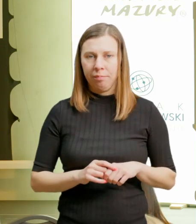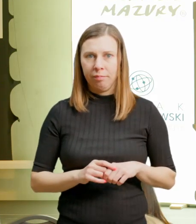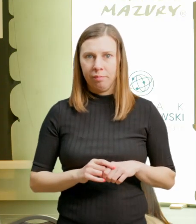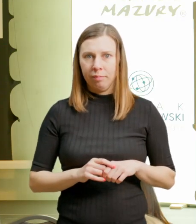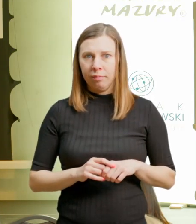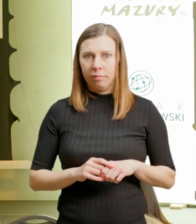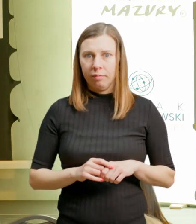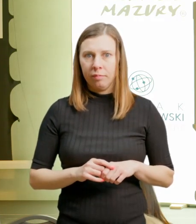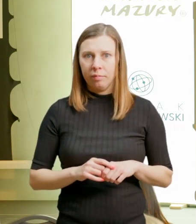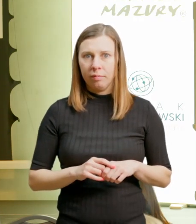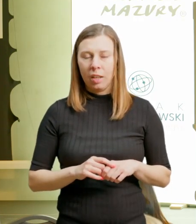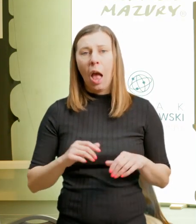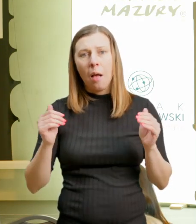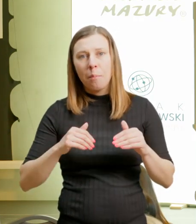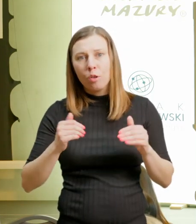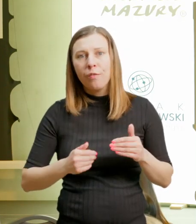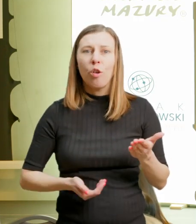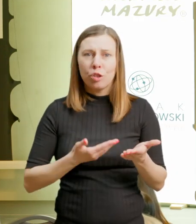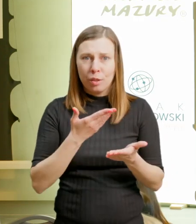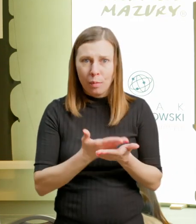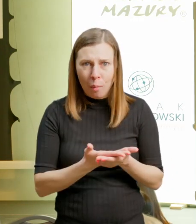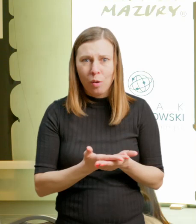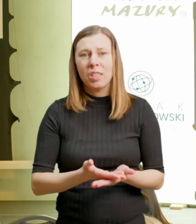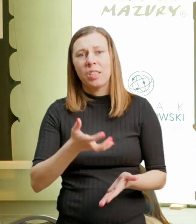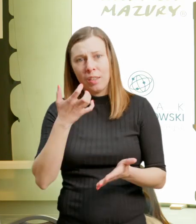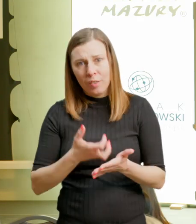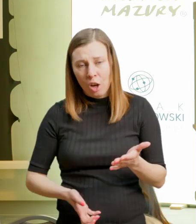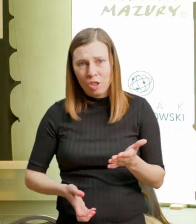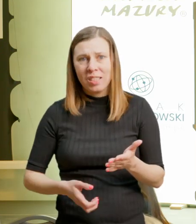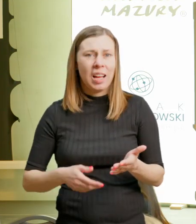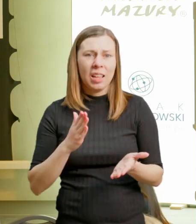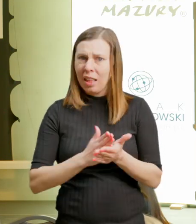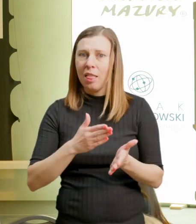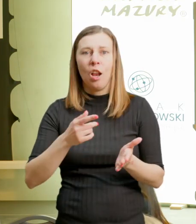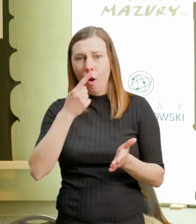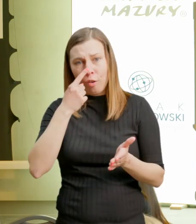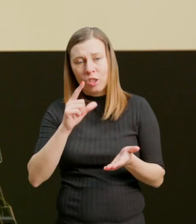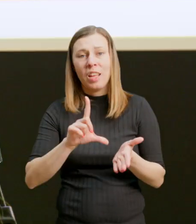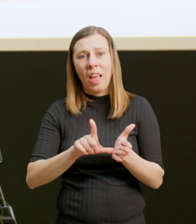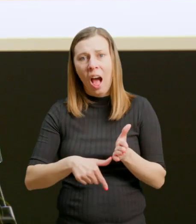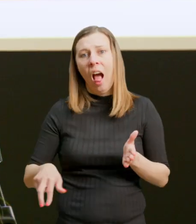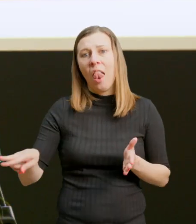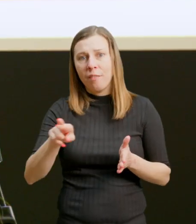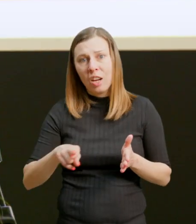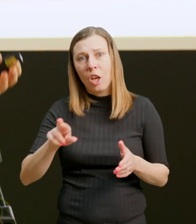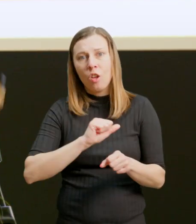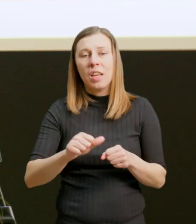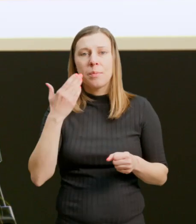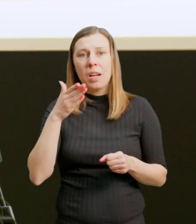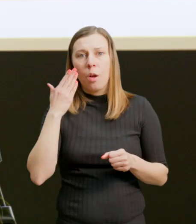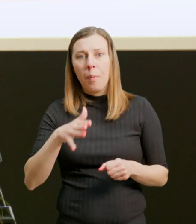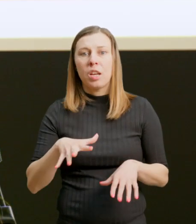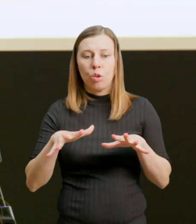wykorzystania, to nie tylko w mieście w Olsztynie, ale w ogóle w regionie jest bardzo dużo. No i proszę państwa, co